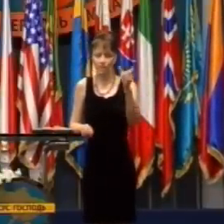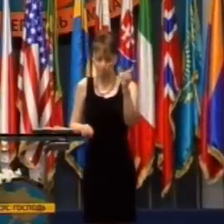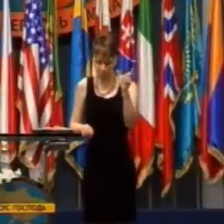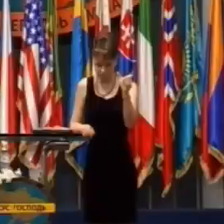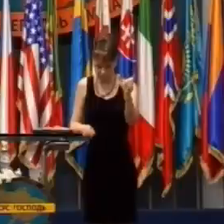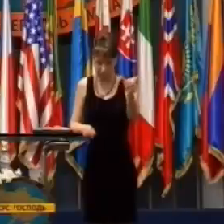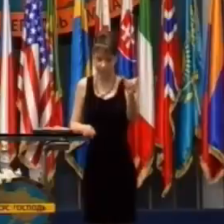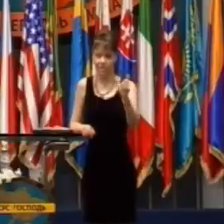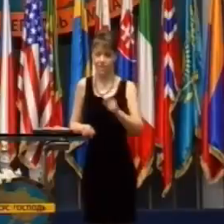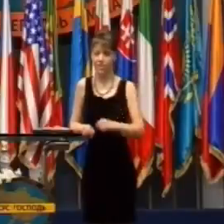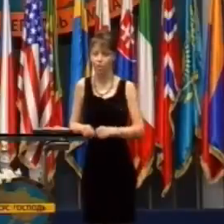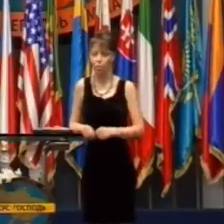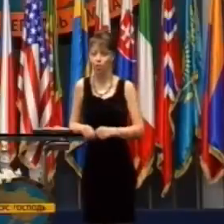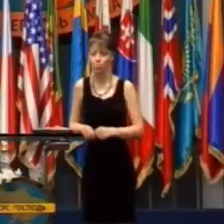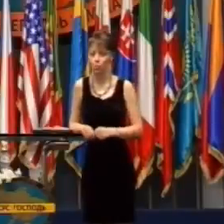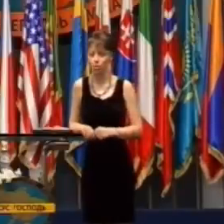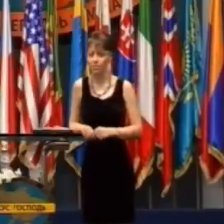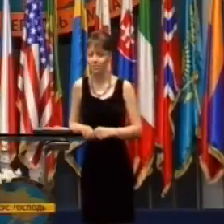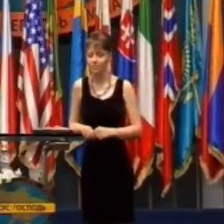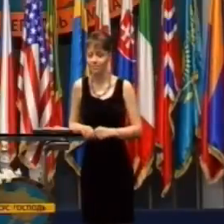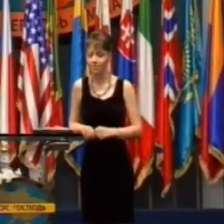Potrebujete e-mailovú adresu,